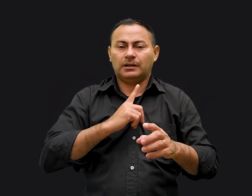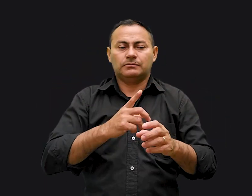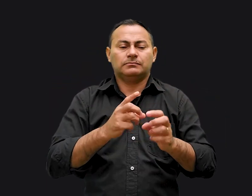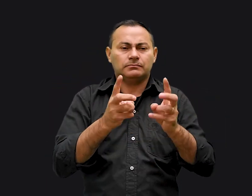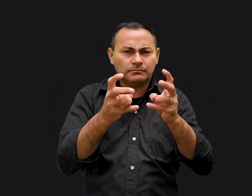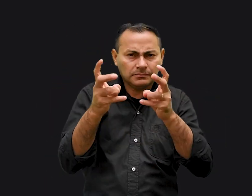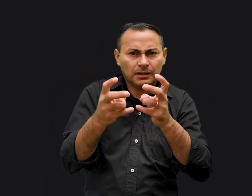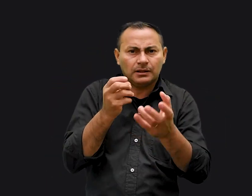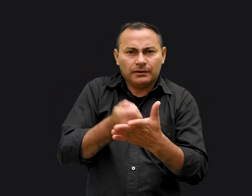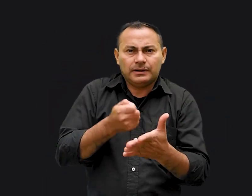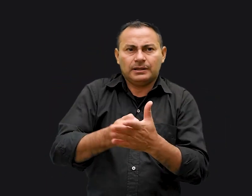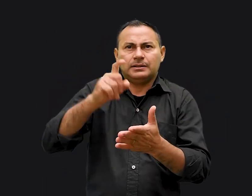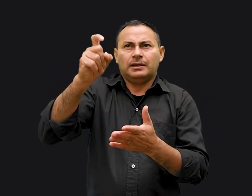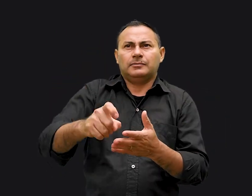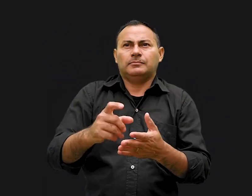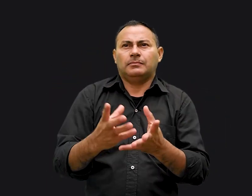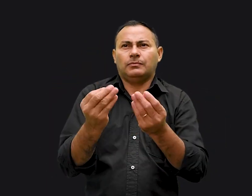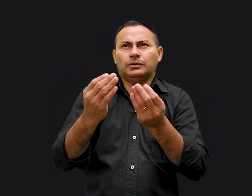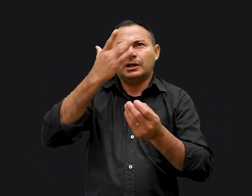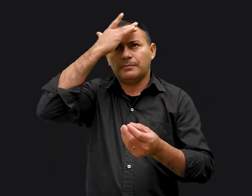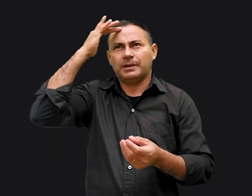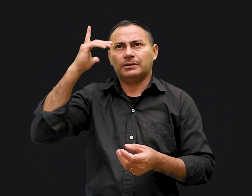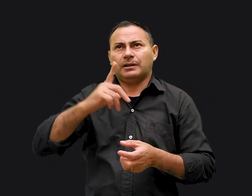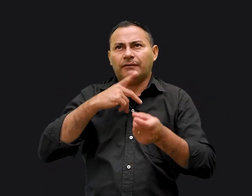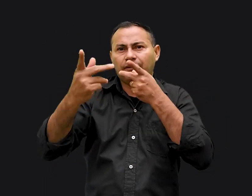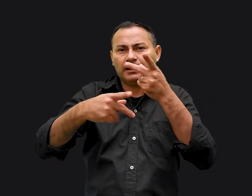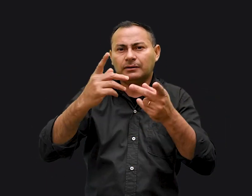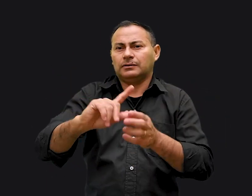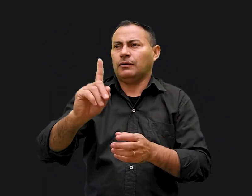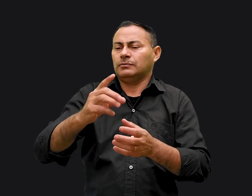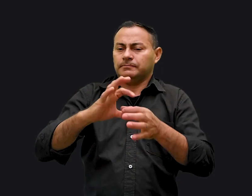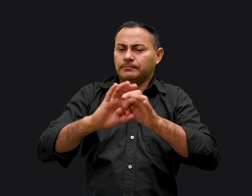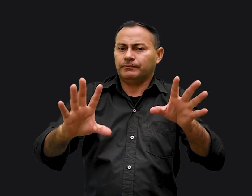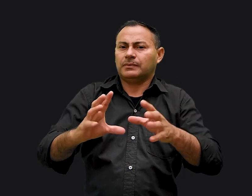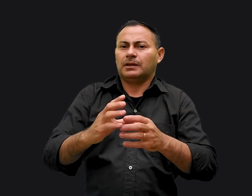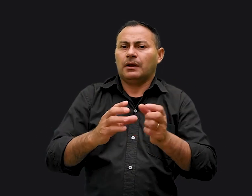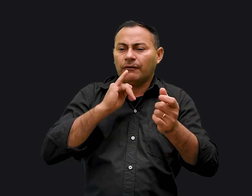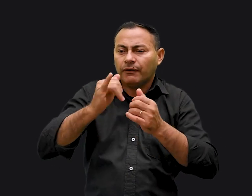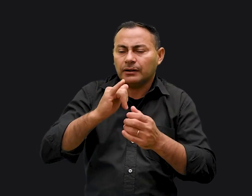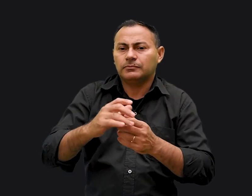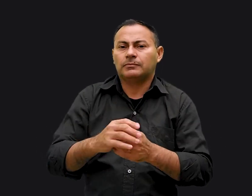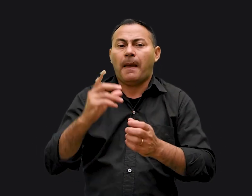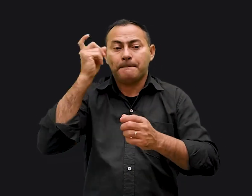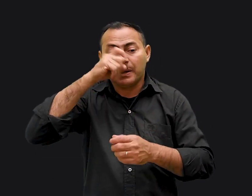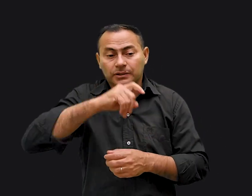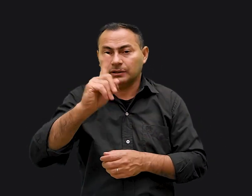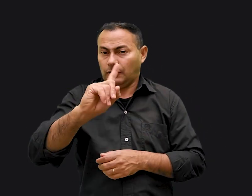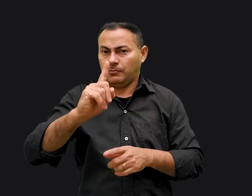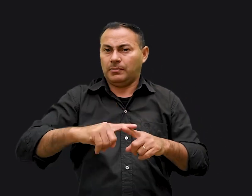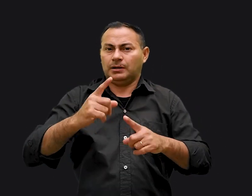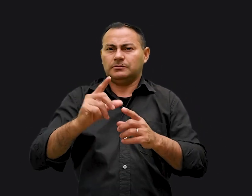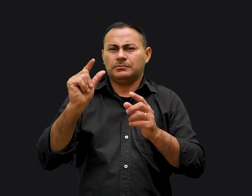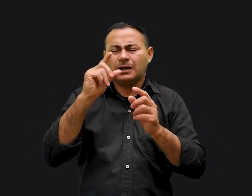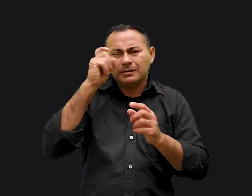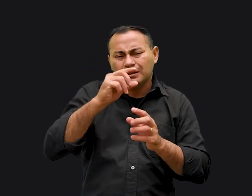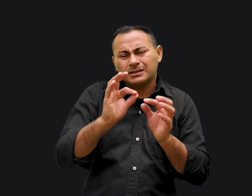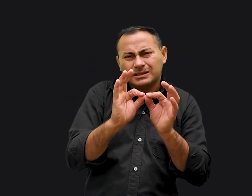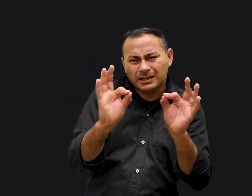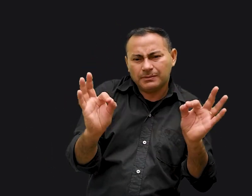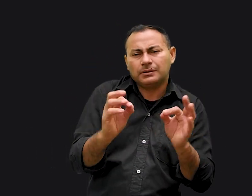temos observado como deveríamos Muitas pessoas têm dito Não é permitido que conte uma grande mentira Mas uma pequena mentira Isso